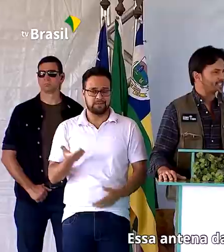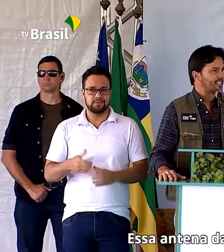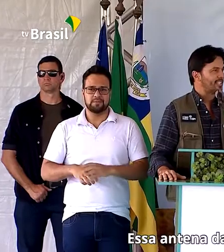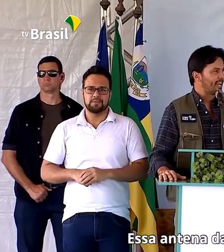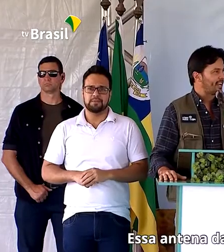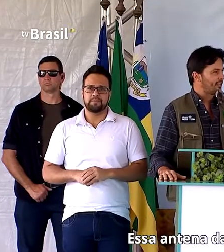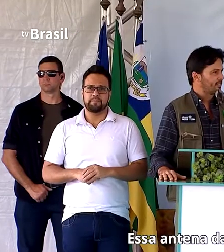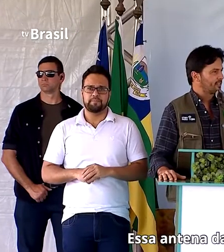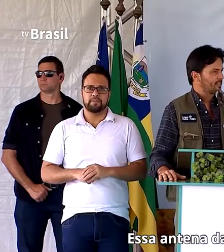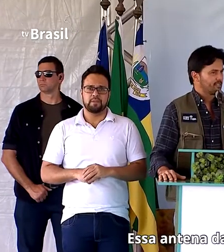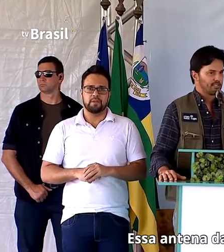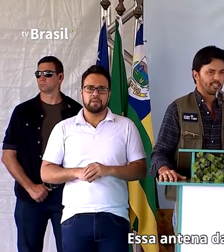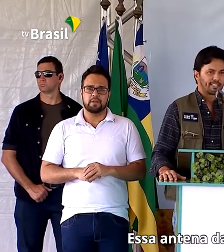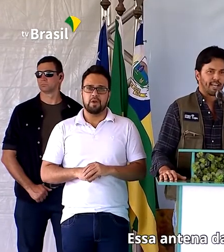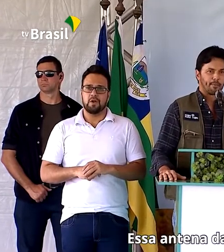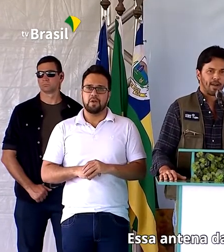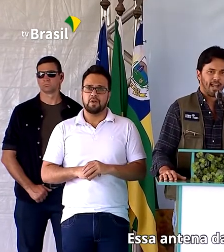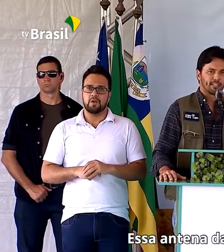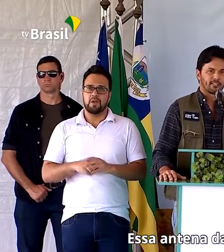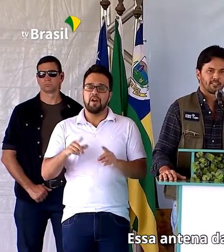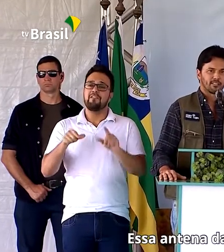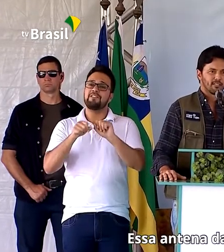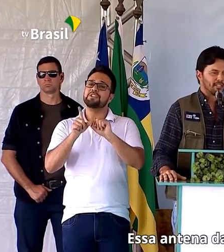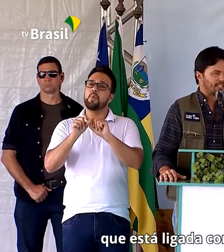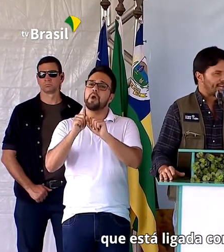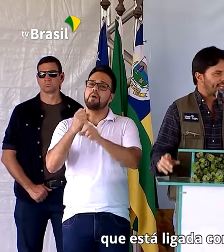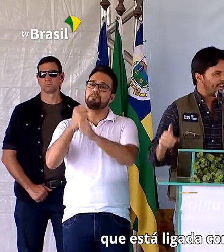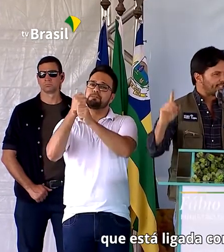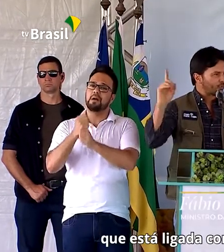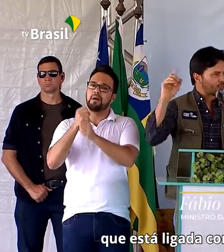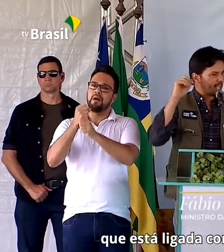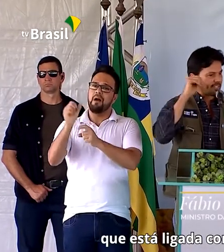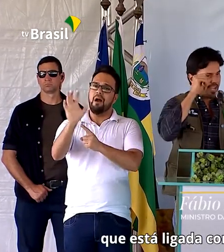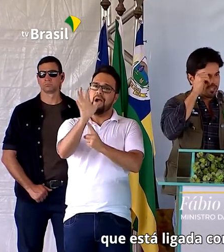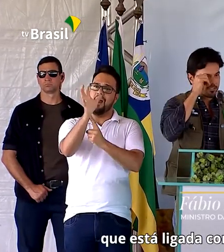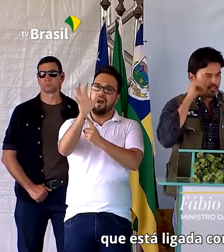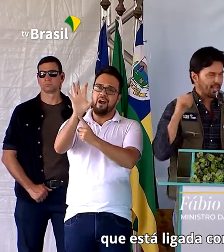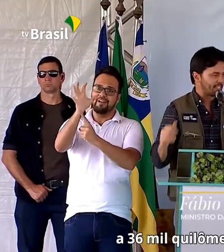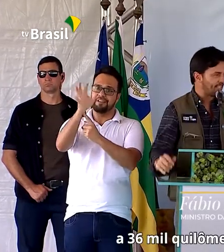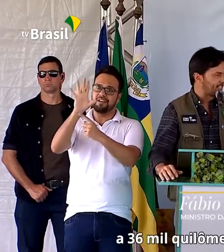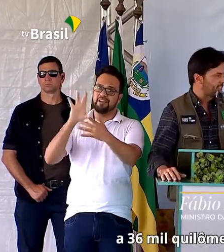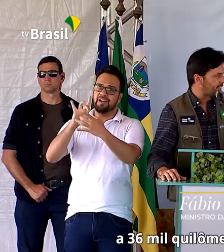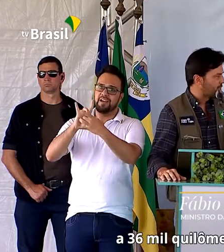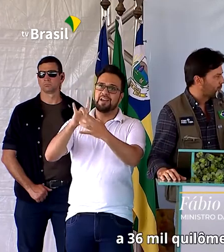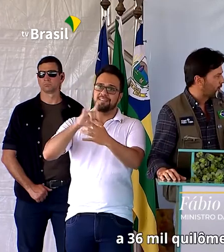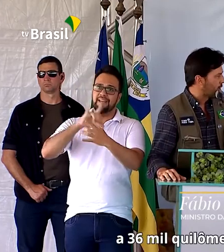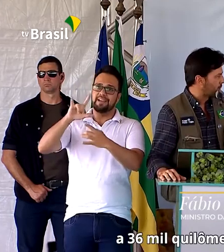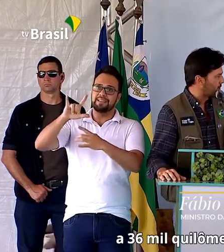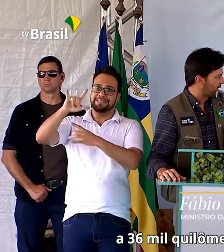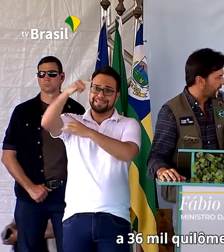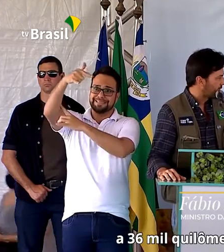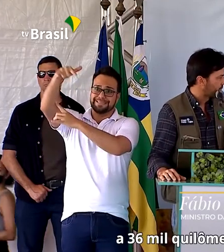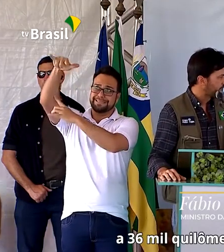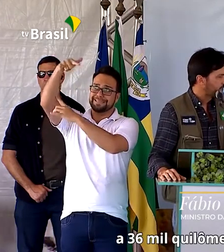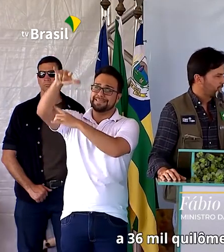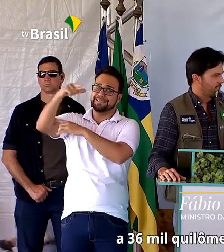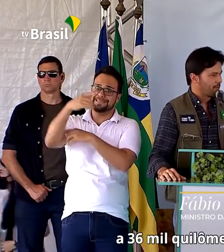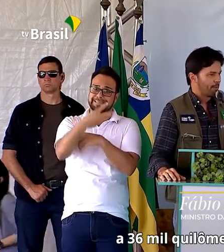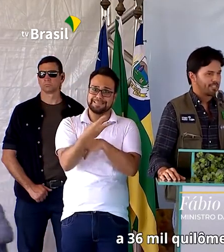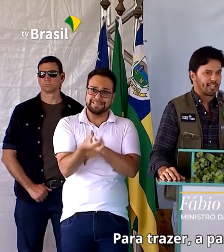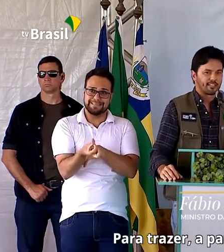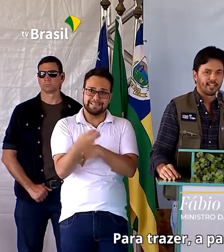Essa antena da Telebrás que está ligada com satélite a 36 mil quilômetros daqui